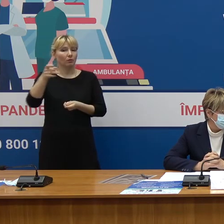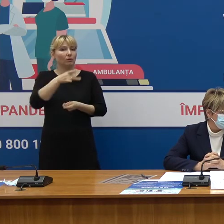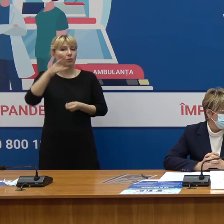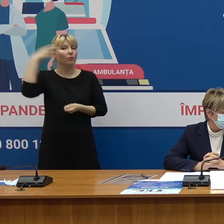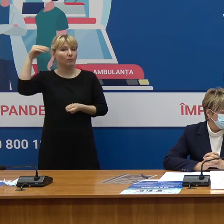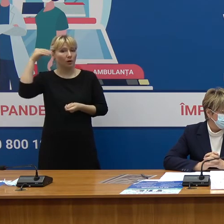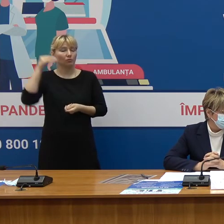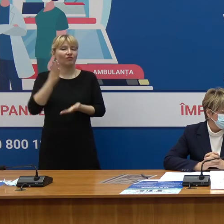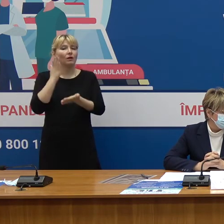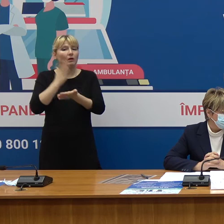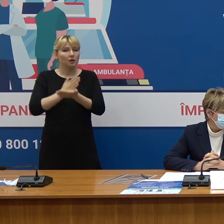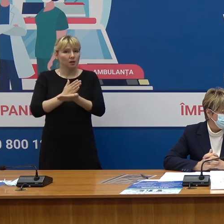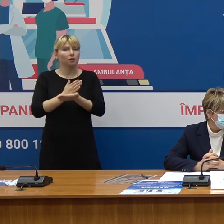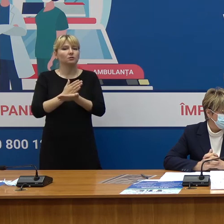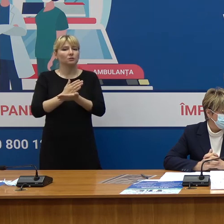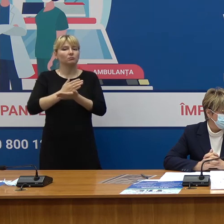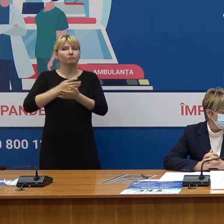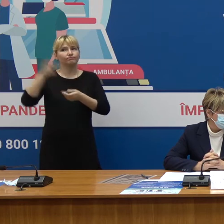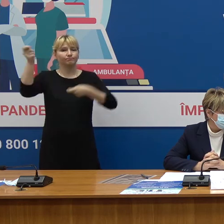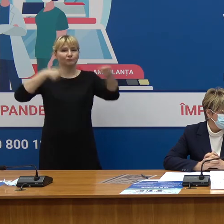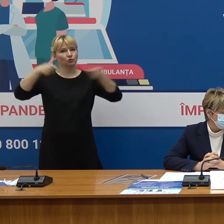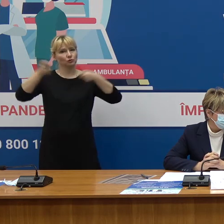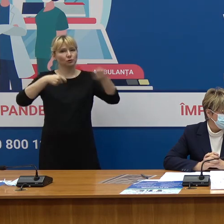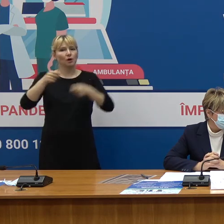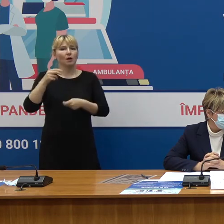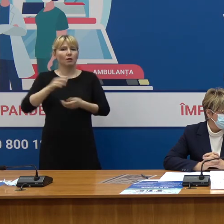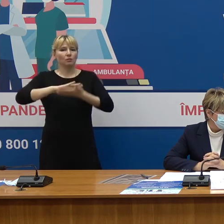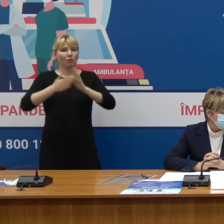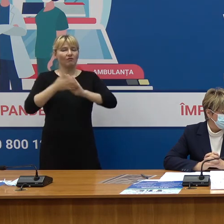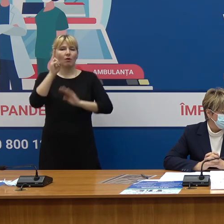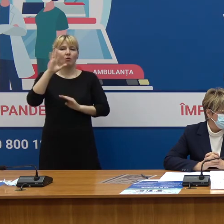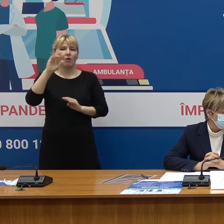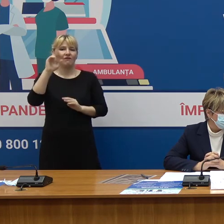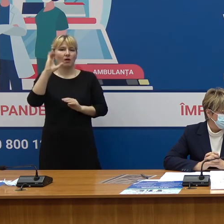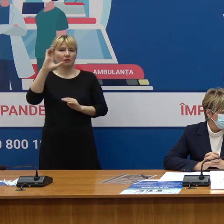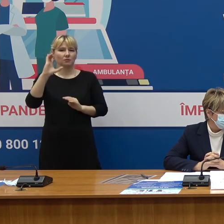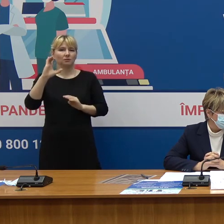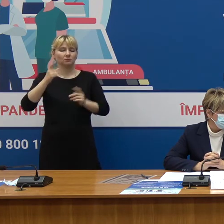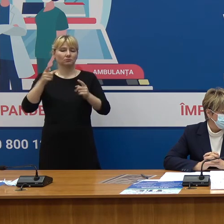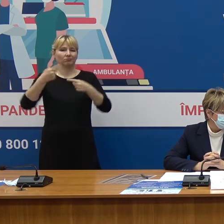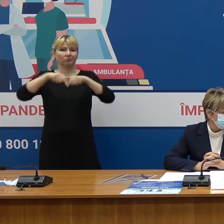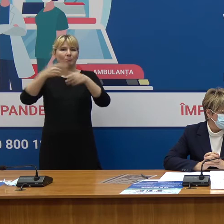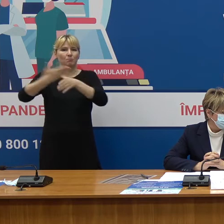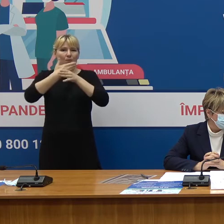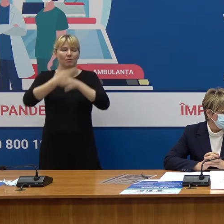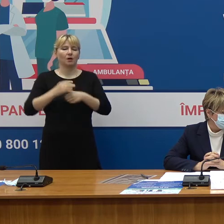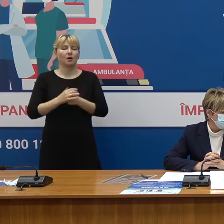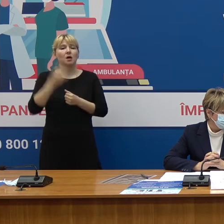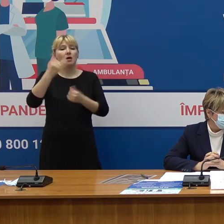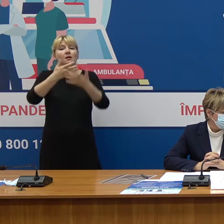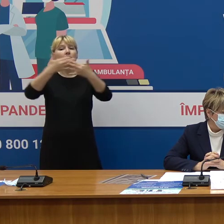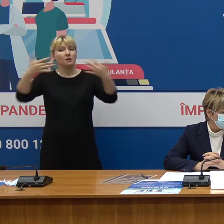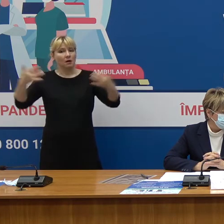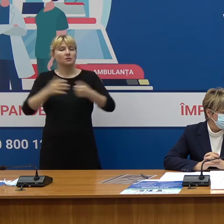sunt în negocieri cu platforma COVAX pentru diferite tipuri de vaccin și, de asemenea,